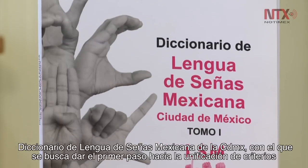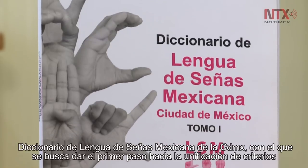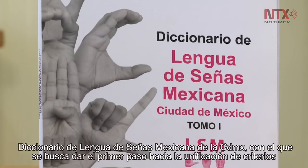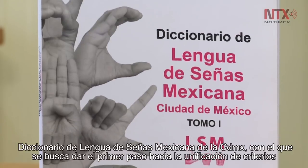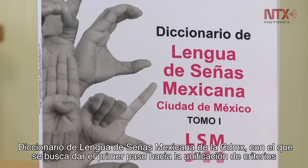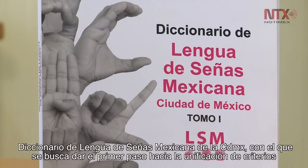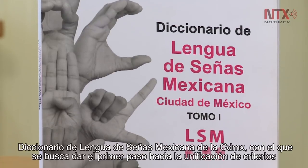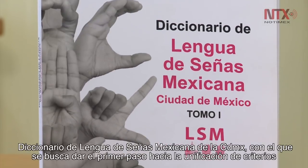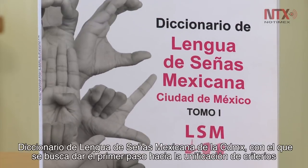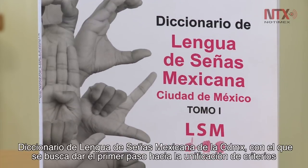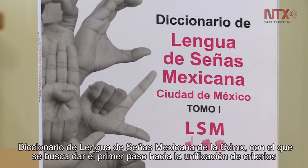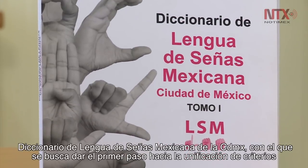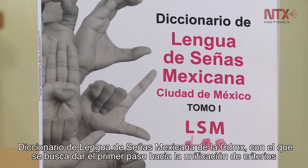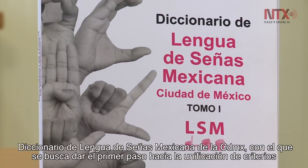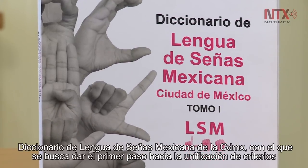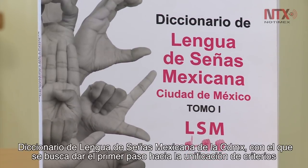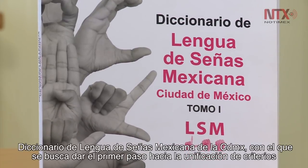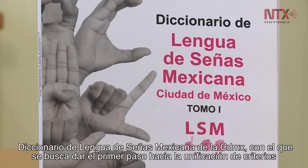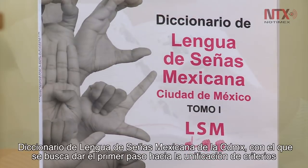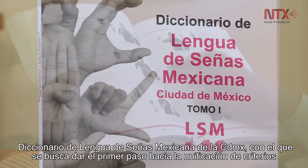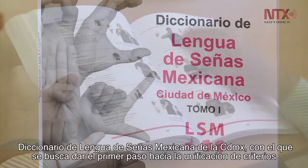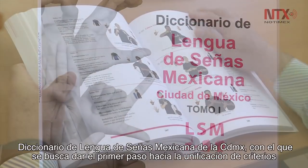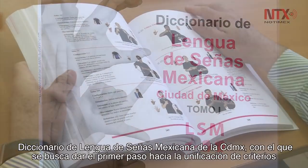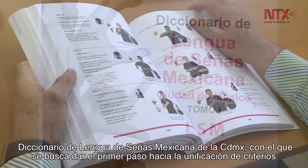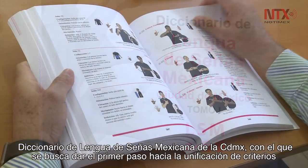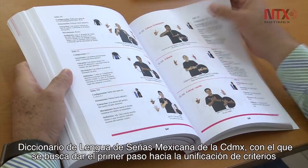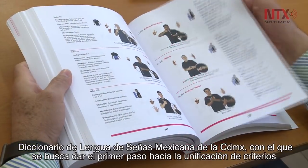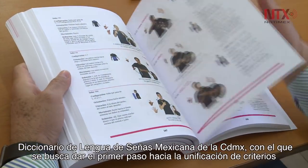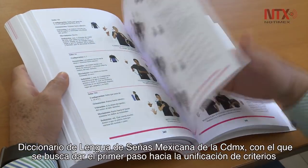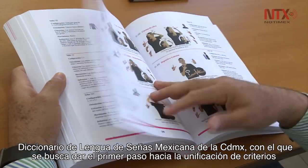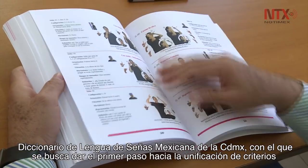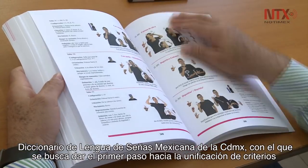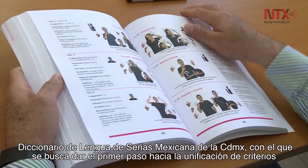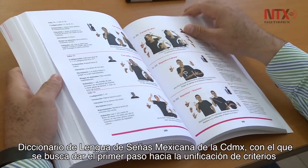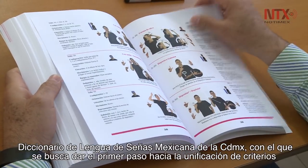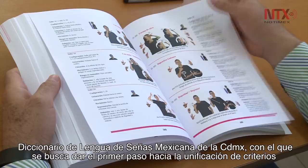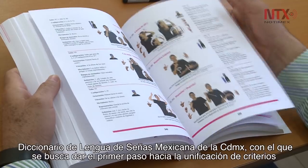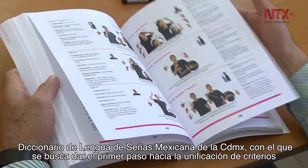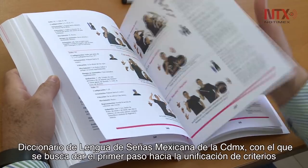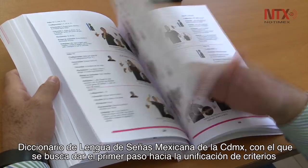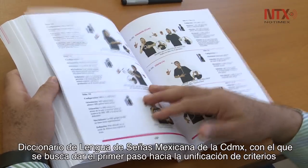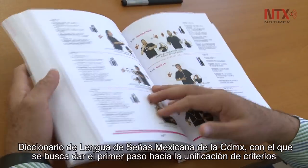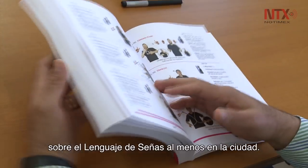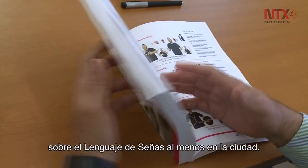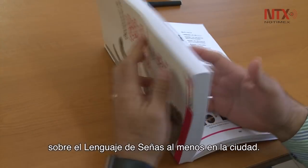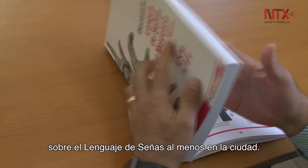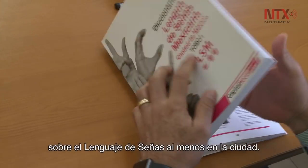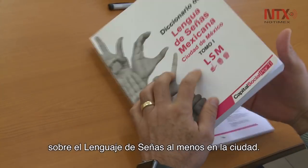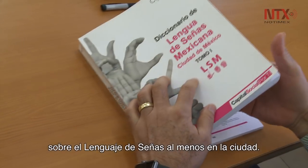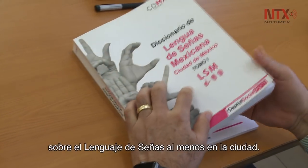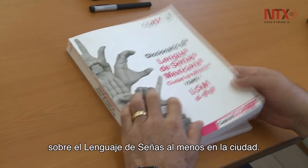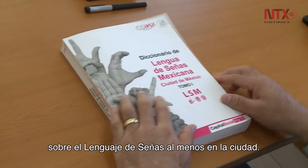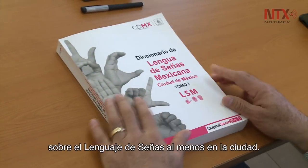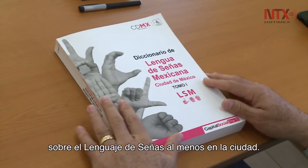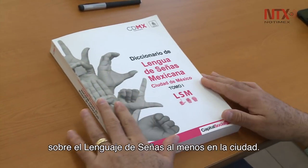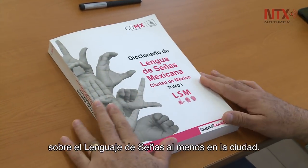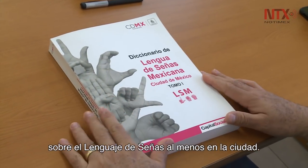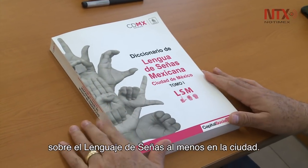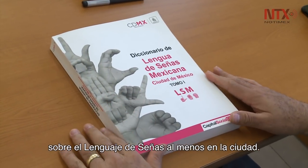lengua de señas mexicana de la CDMX, con el que se busca dar el primer paso hacia la unificación de criterios sobre el lenguaje de señas, al